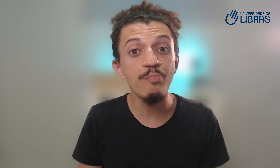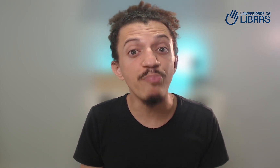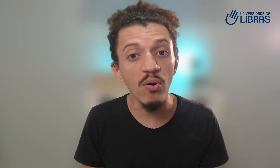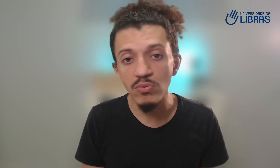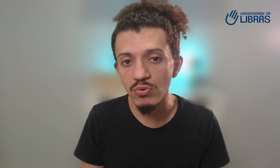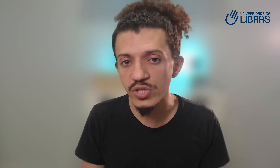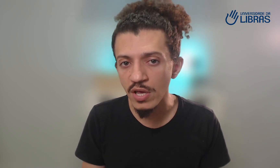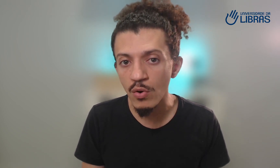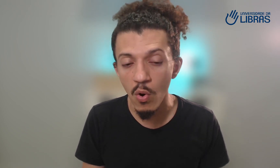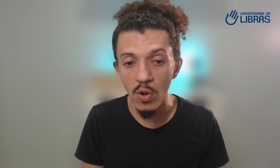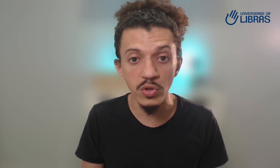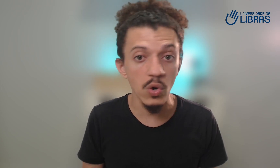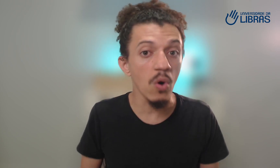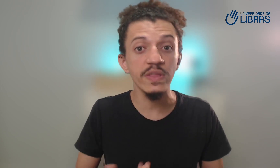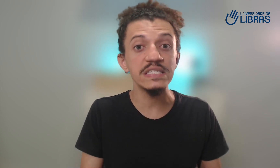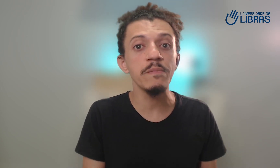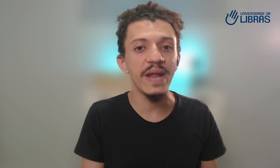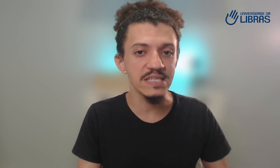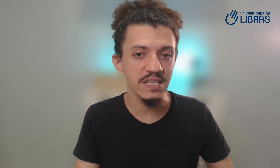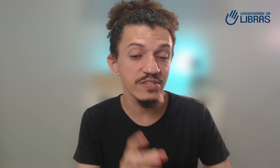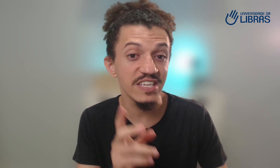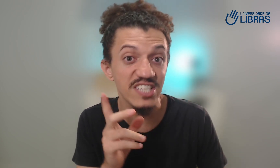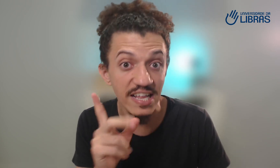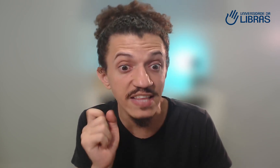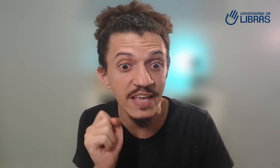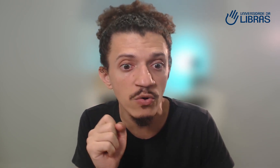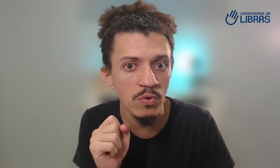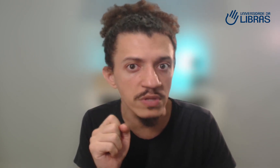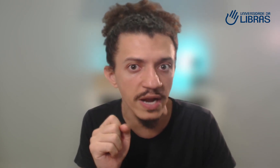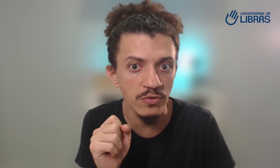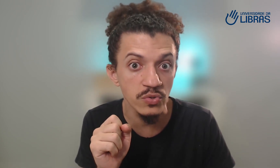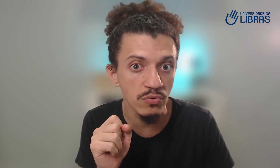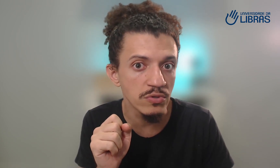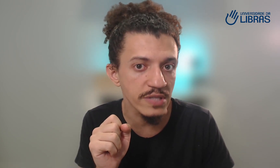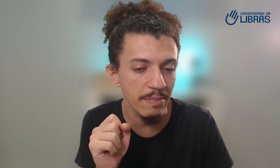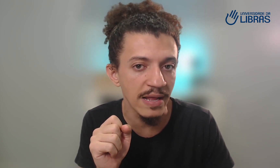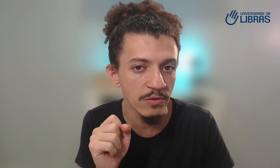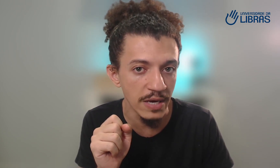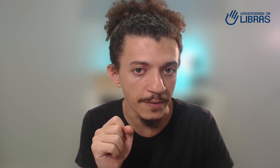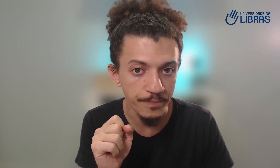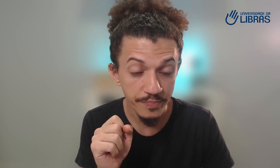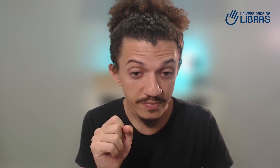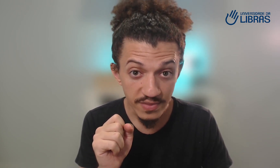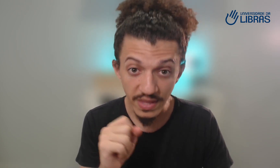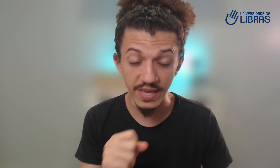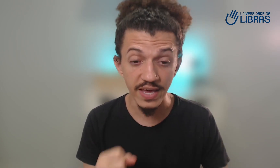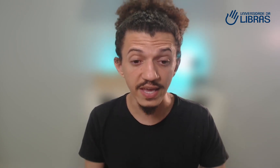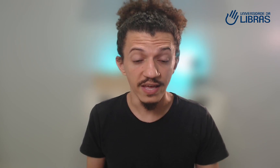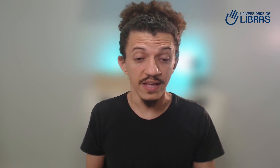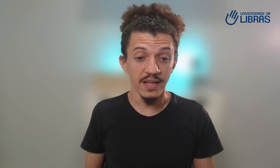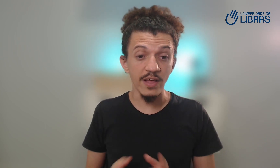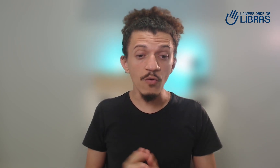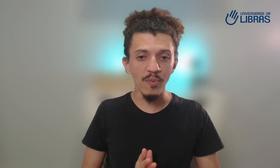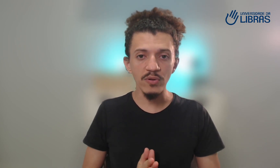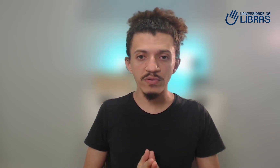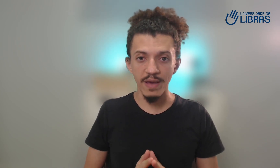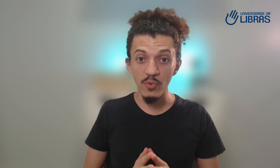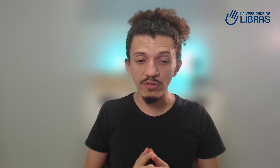ponto de encontro ou outras empresas que você já tenha encontrado surdos trabalhando ali. E aí, tem um ponto que é muito